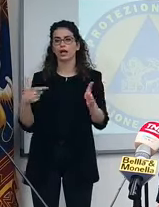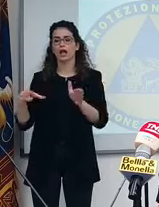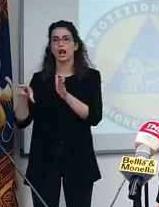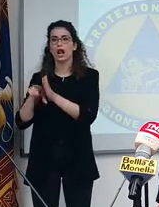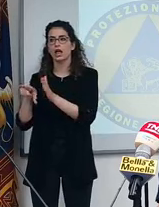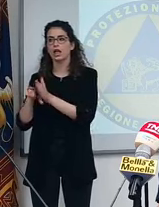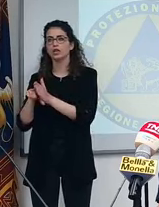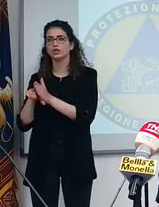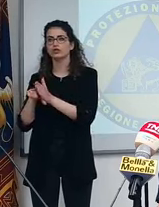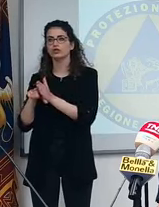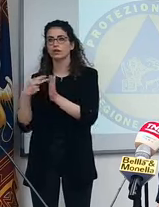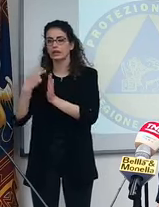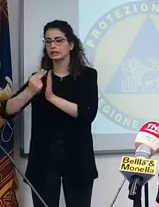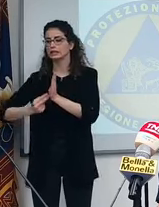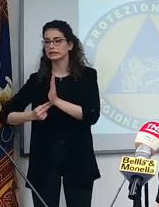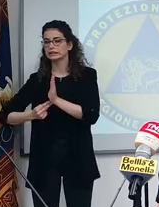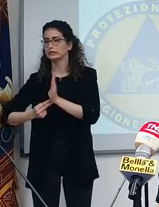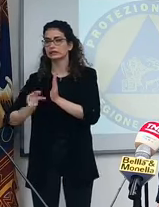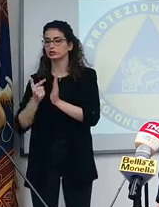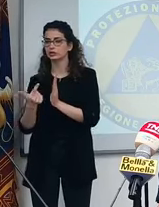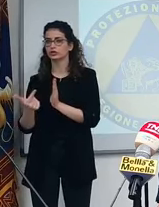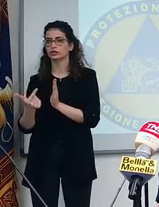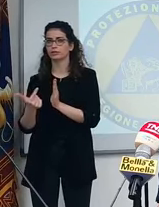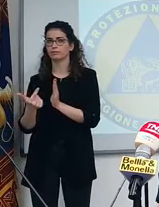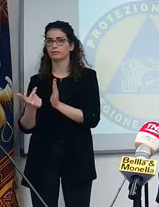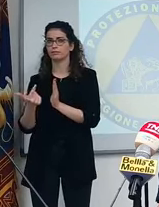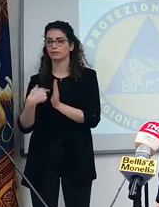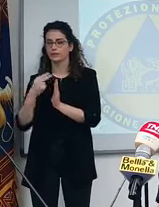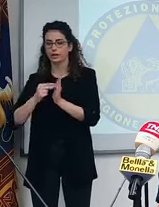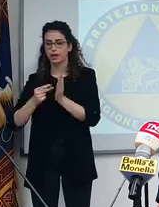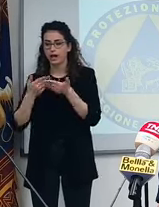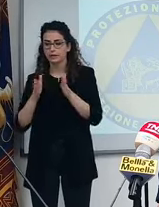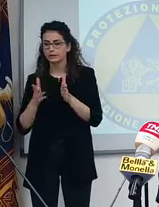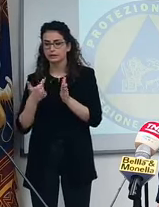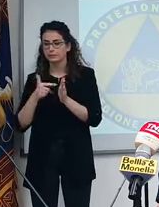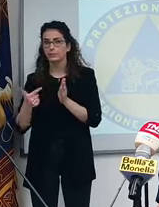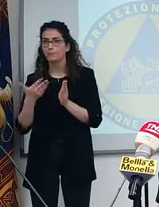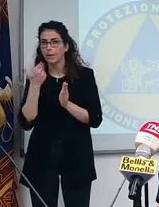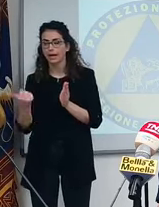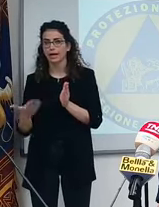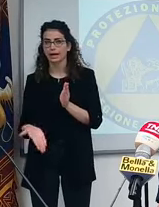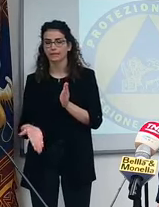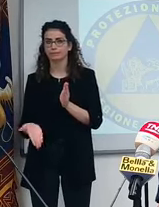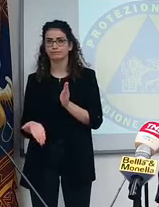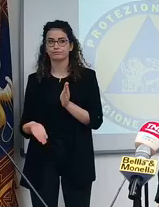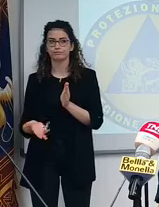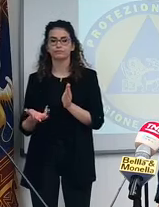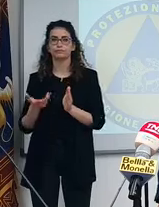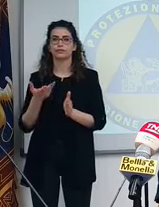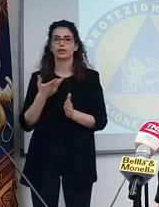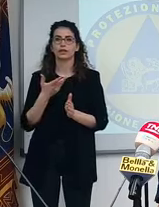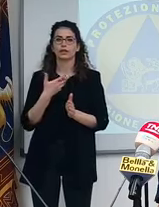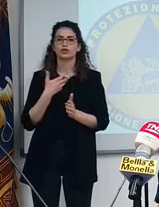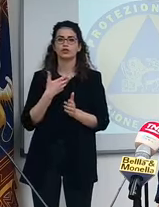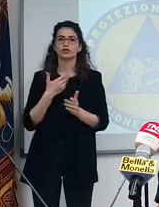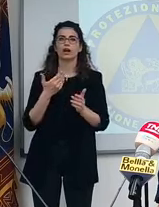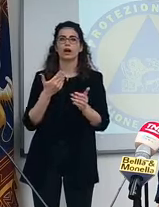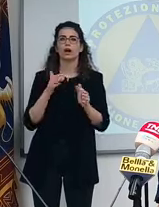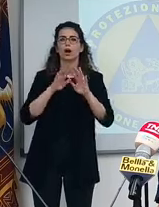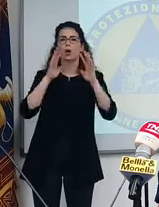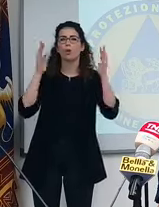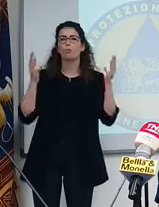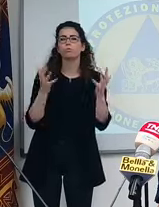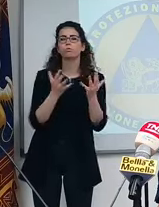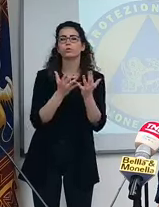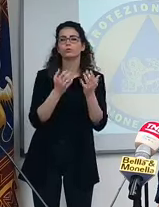decreto non è normata, non si trova la norma per la riapertura. Abbiamo i locali della notte o meglio il mondo dell